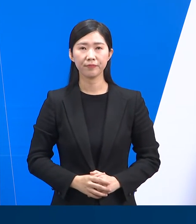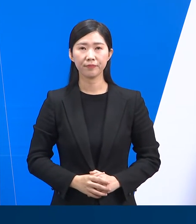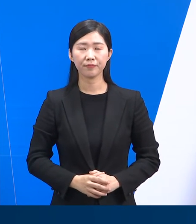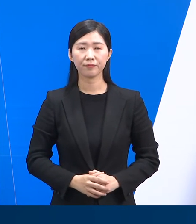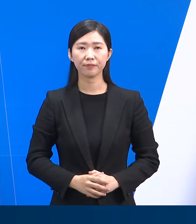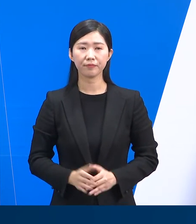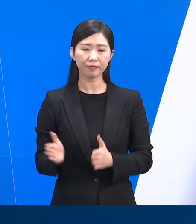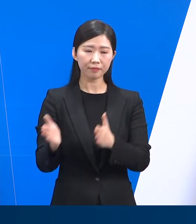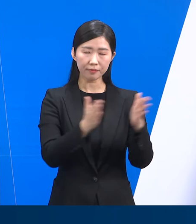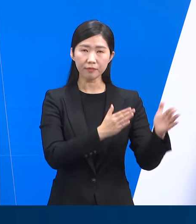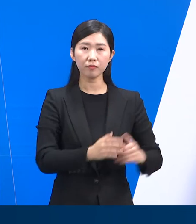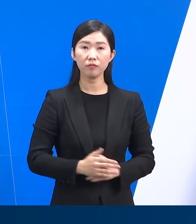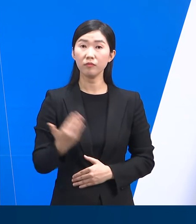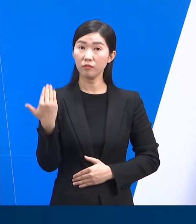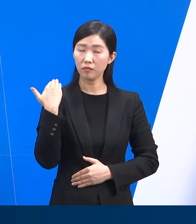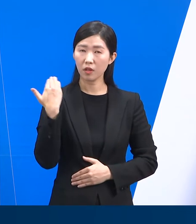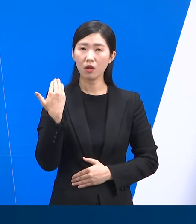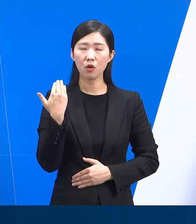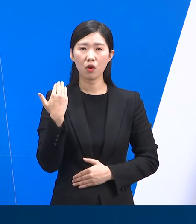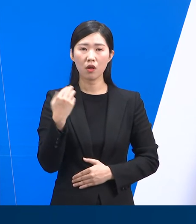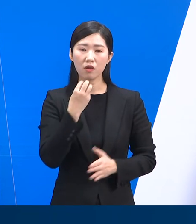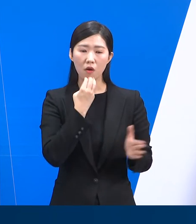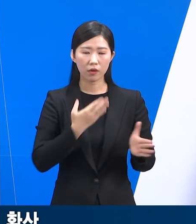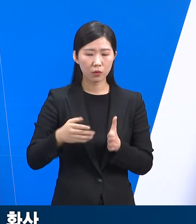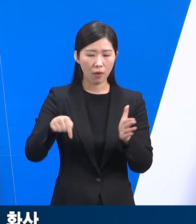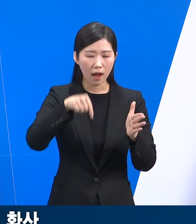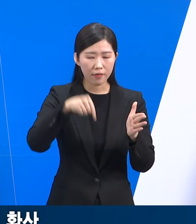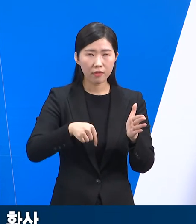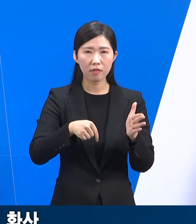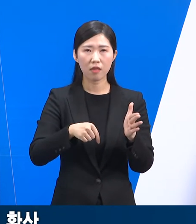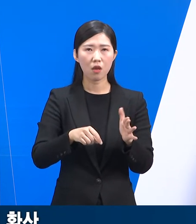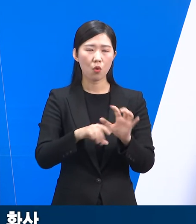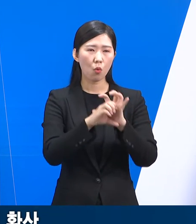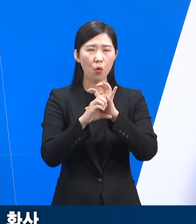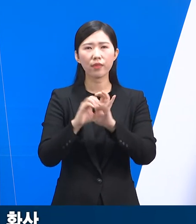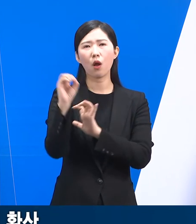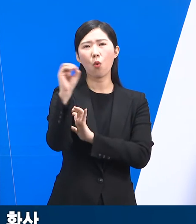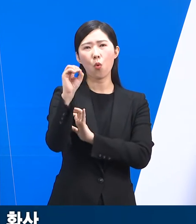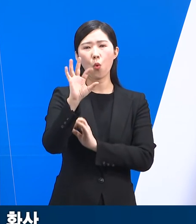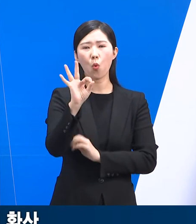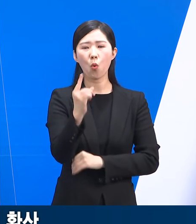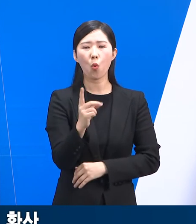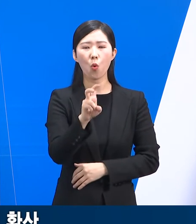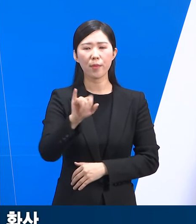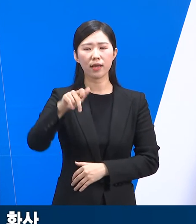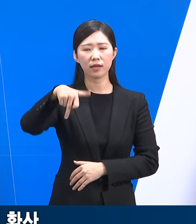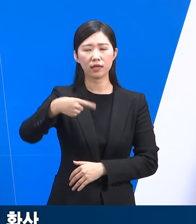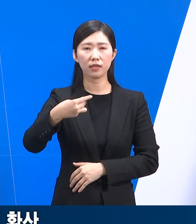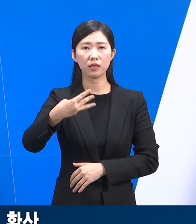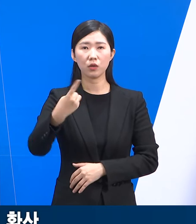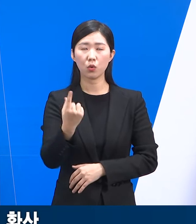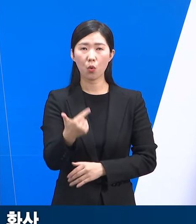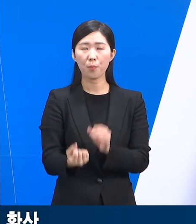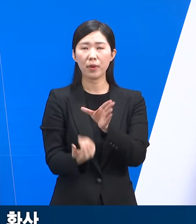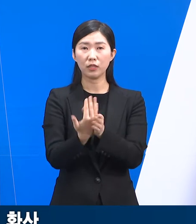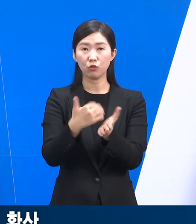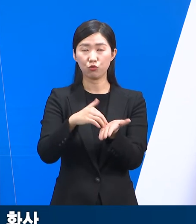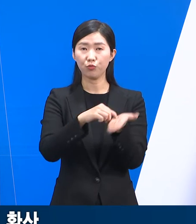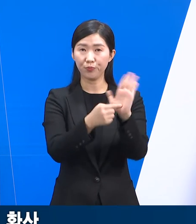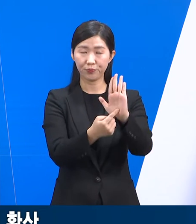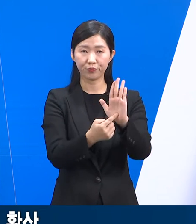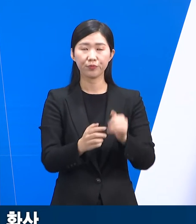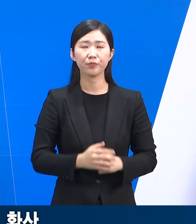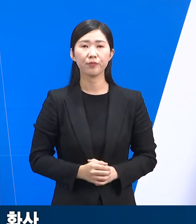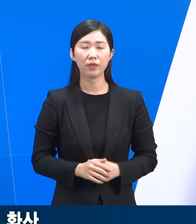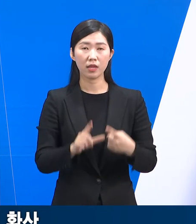다음은 최근 도내 요양시설 오미크론 발생 현황 및 에 대해서 말씀드리겠습니다. 1월 도내